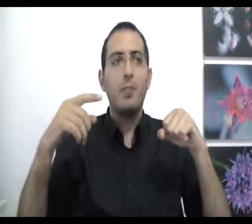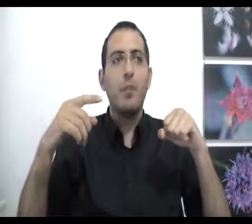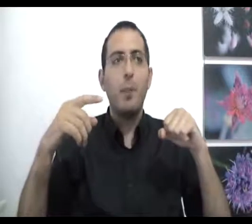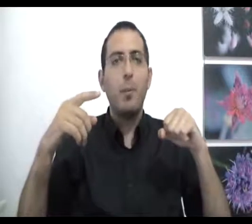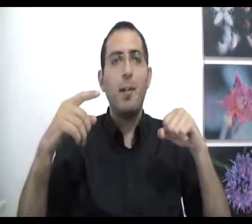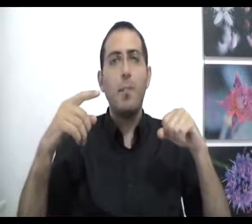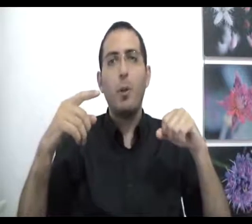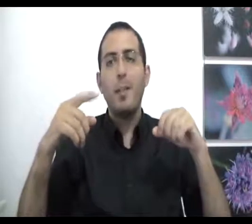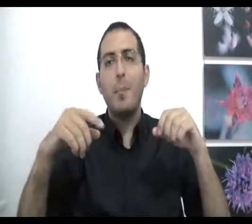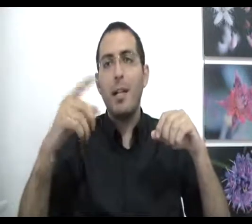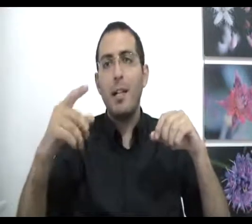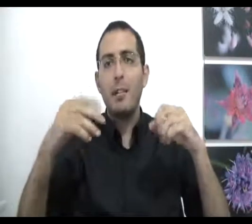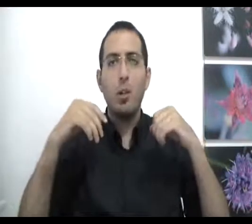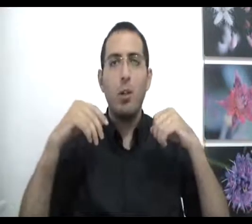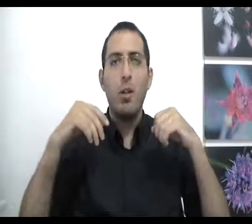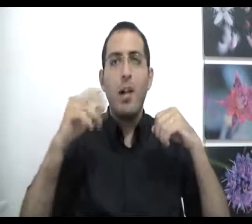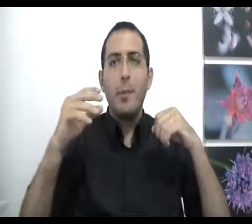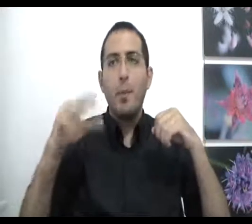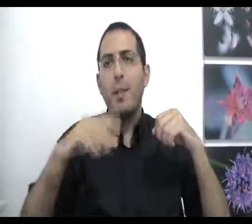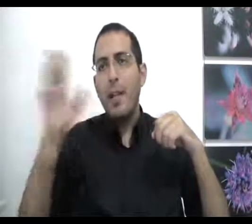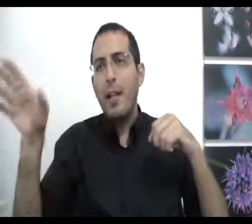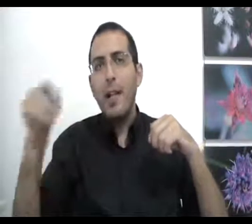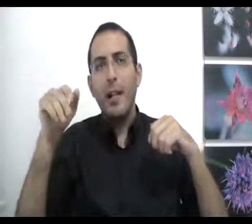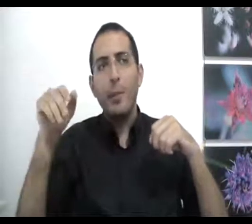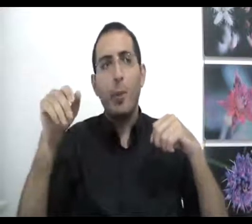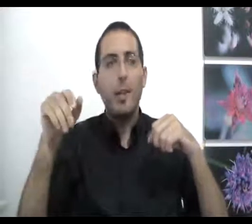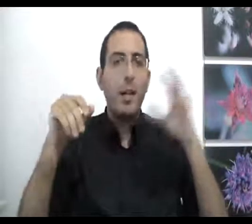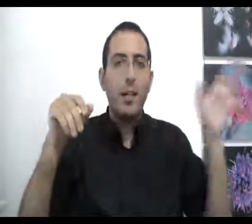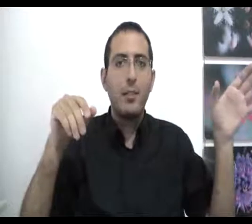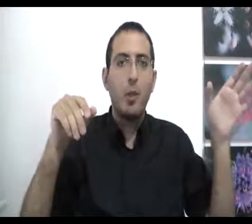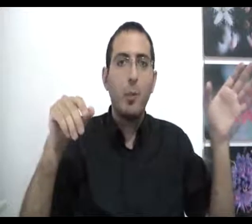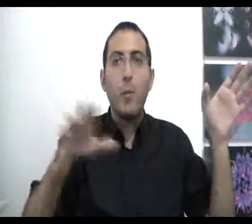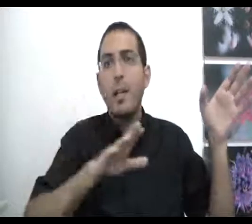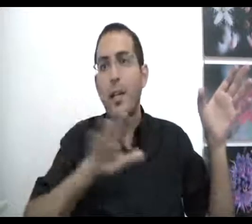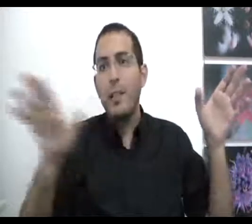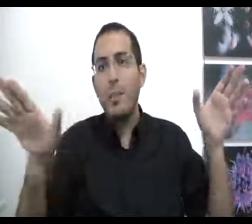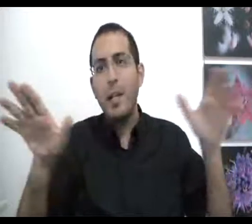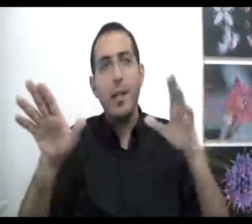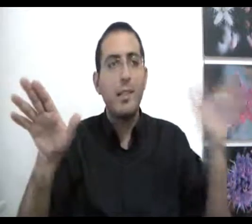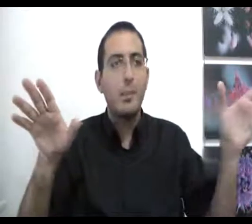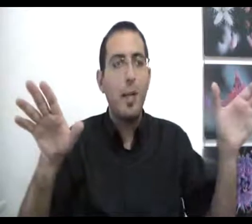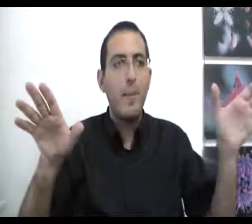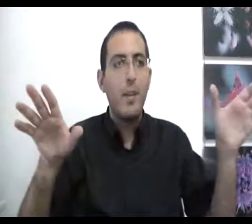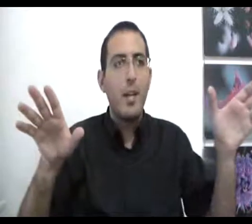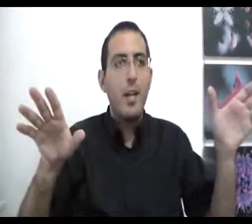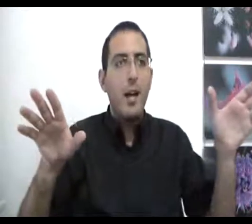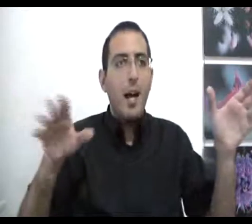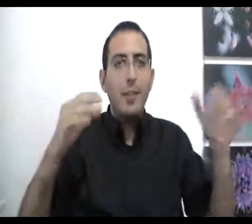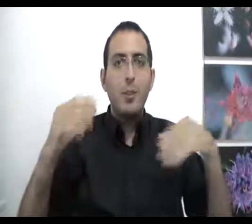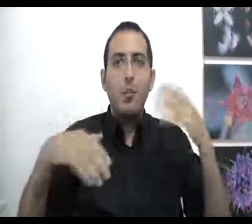ופתאום האדם מחליט לעצור, פתאום האדם מחליט ללכת, פתאום האדם מחליט לחזור פתאום הוא מחליט ללכת עם מינה ללכת שמאלה הרצונות